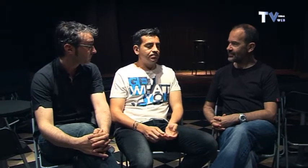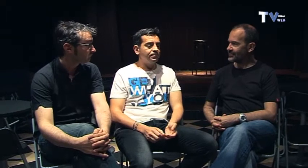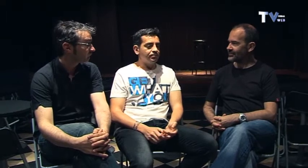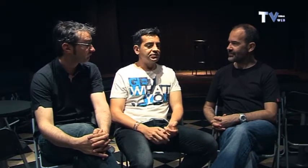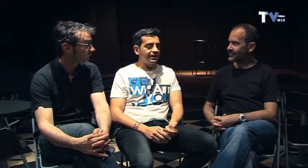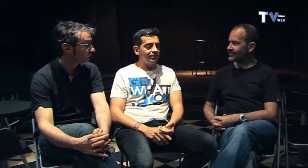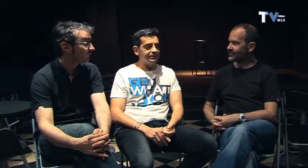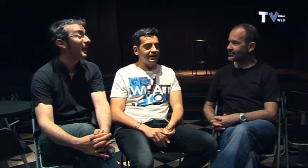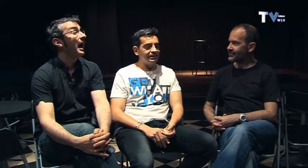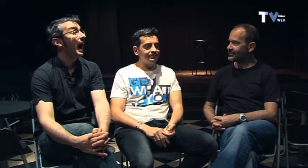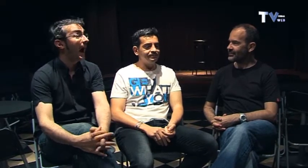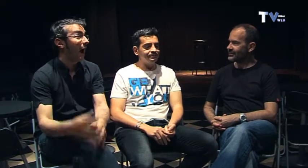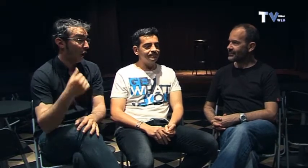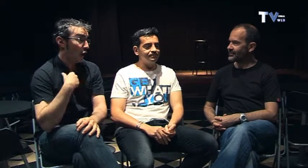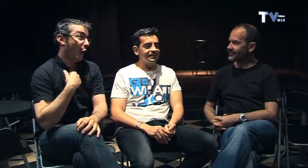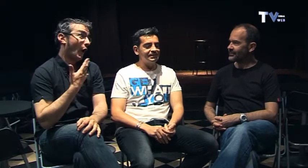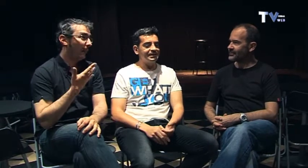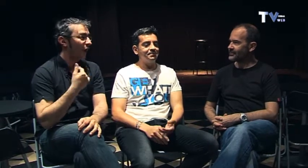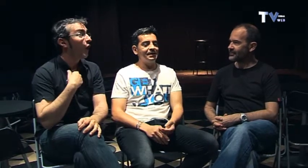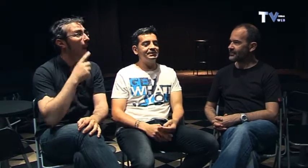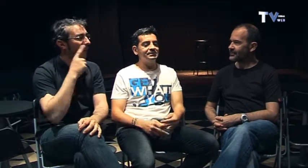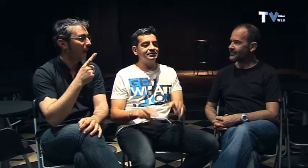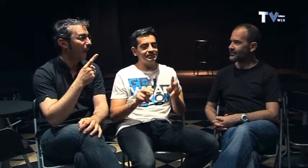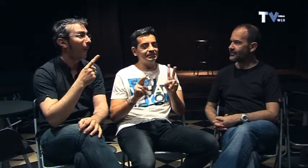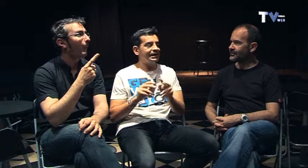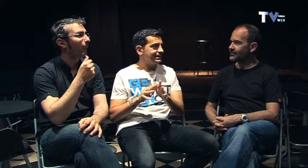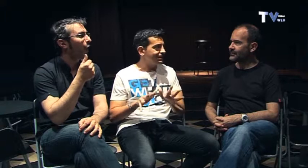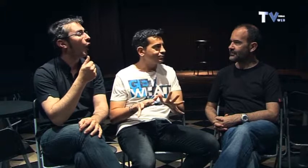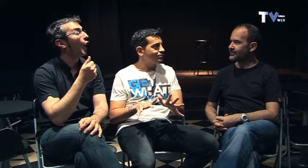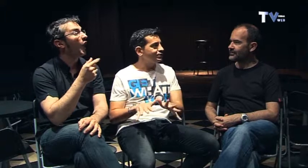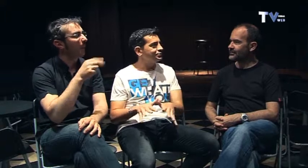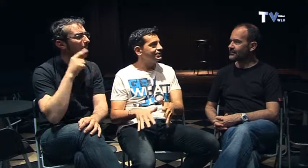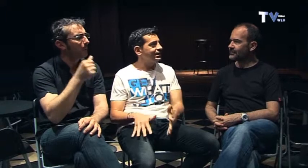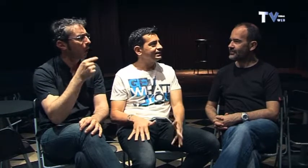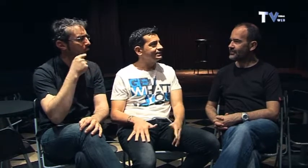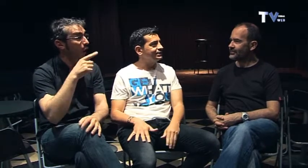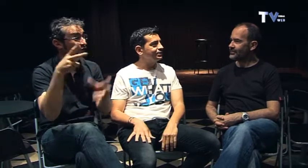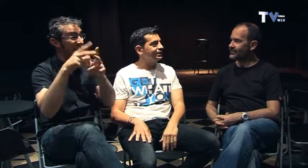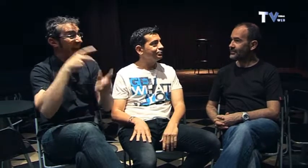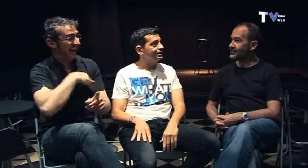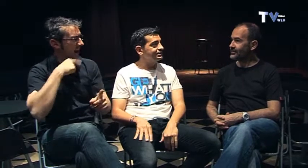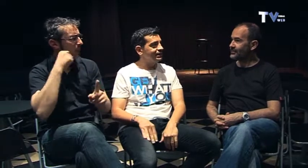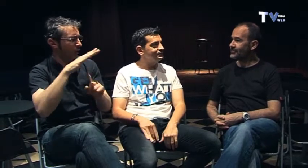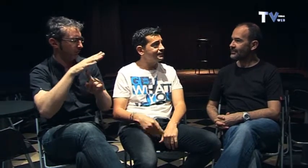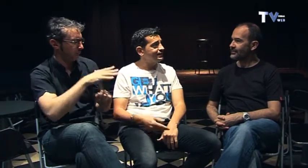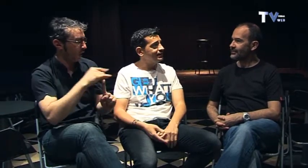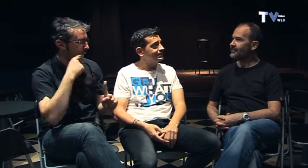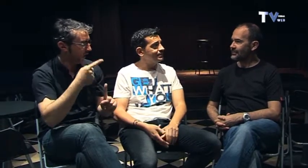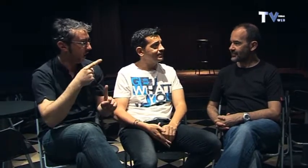Pues que creo que están bastante mal tratados por la sociedad en el sentido de que no se les dan las facilidades que deberían